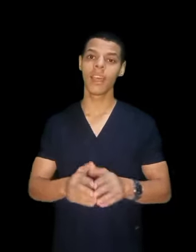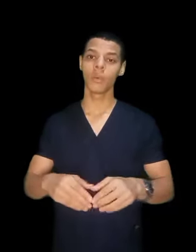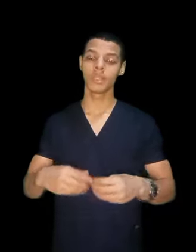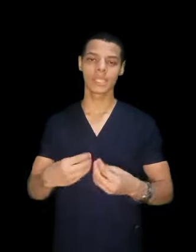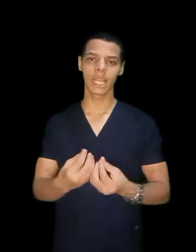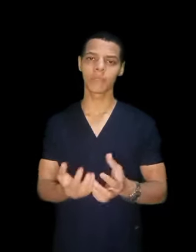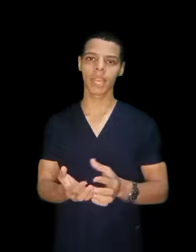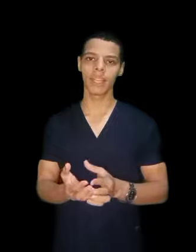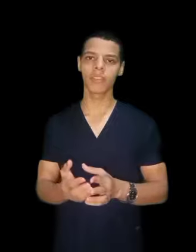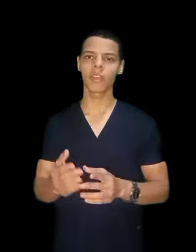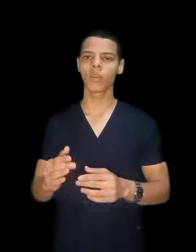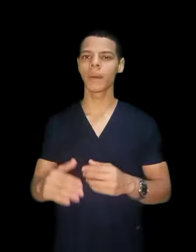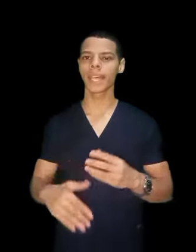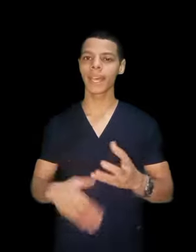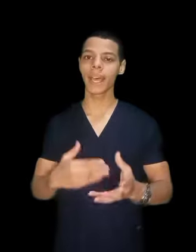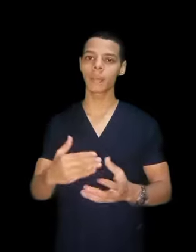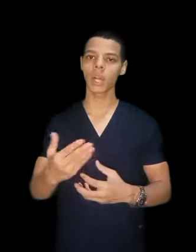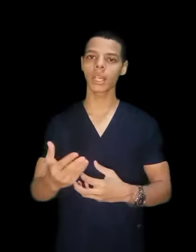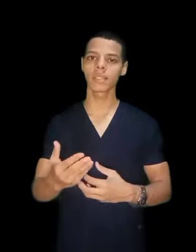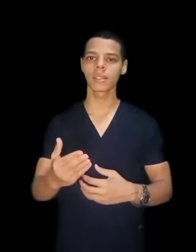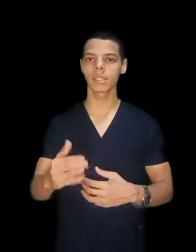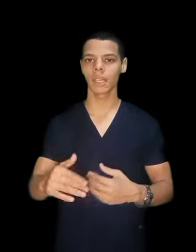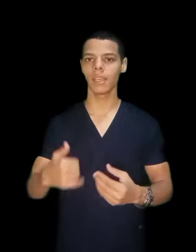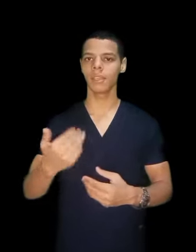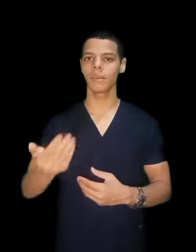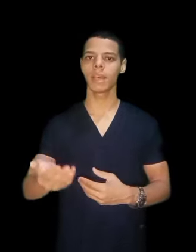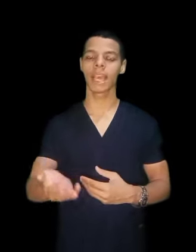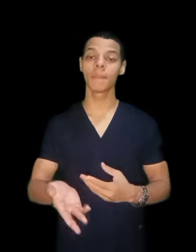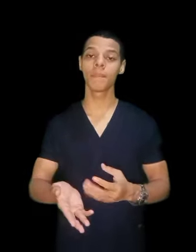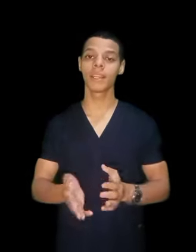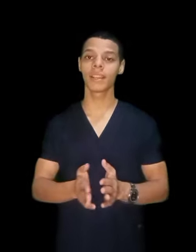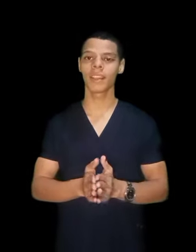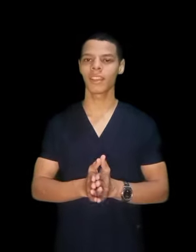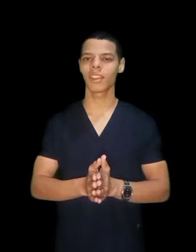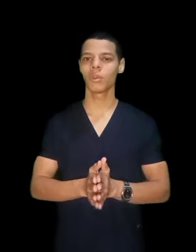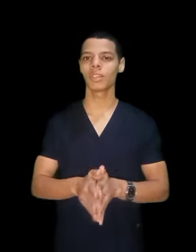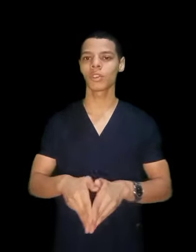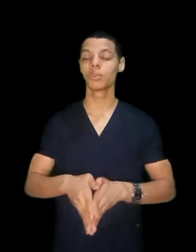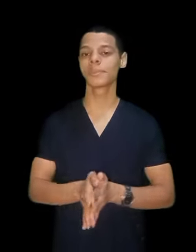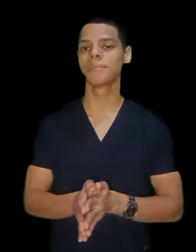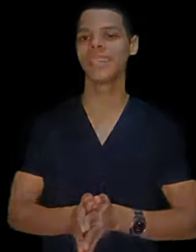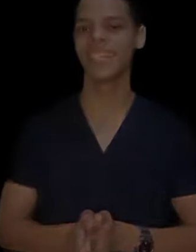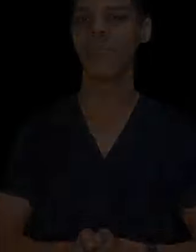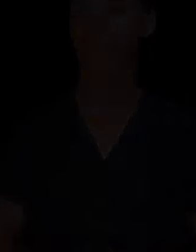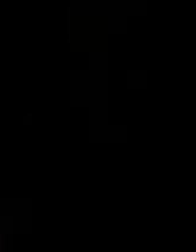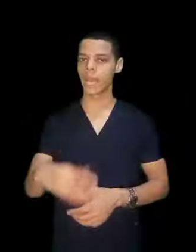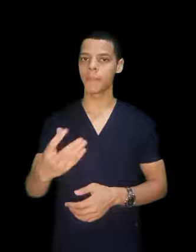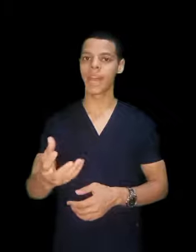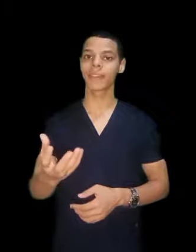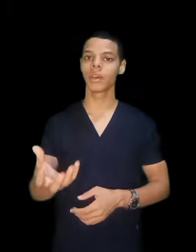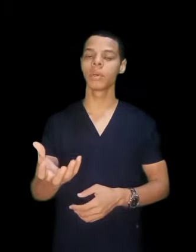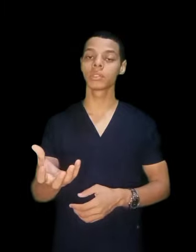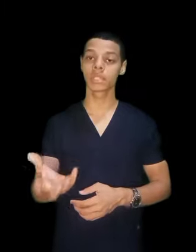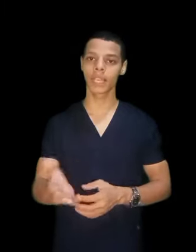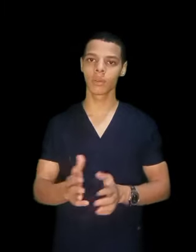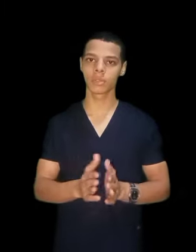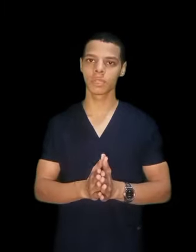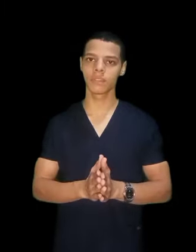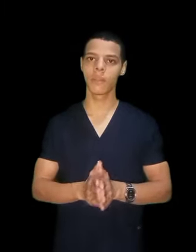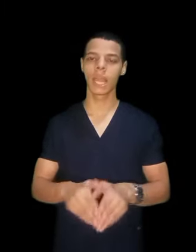وتستلم تكليفك وبعدها براحتك يبقى يكمل كلية علوم طبية اهم حاجة ده منط الوظيفة